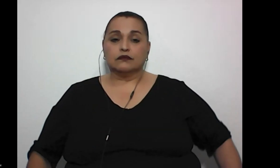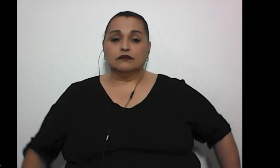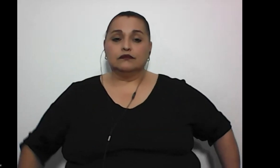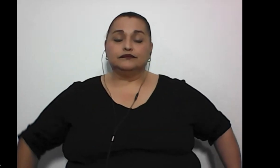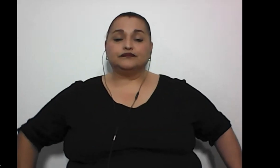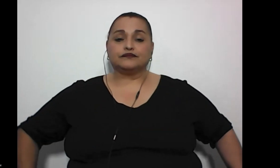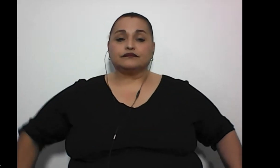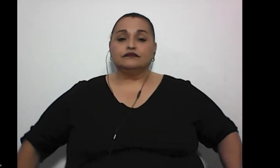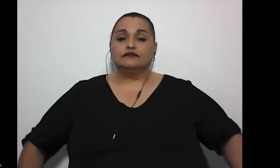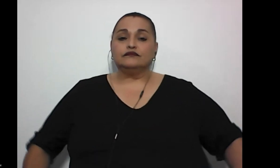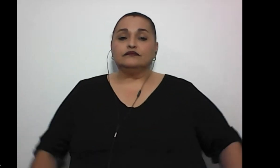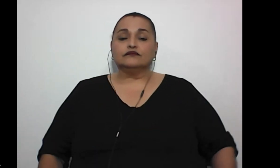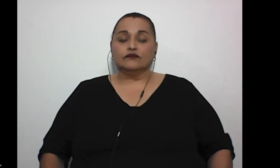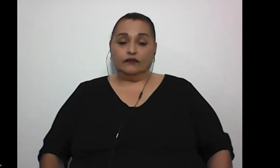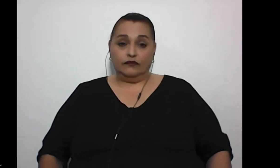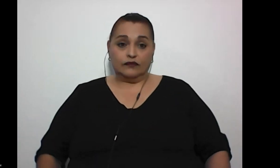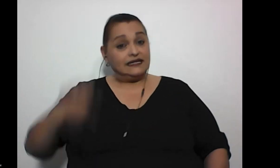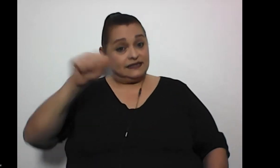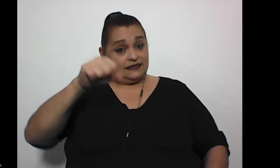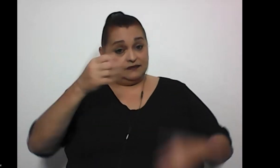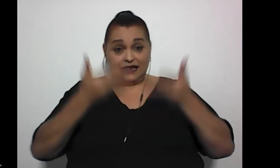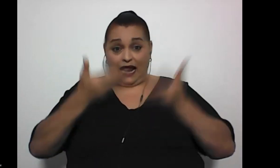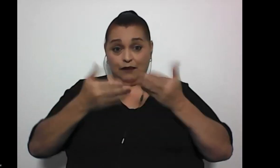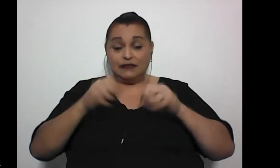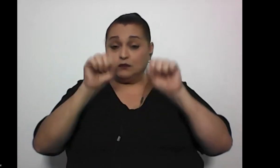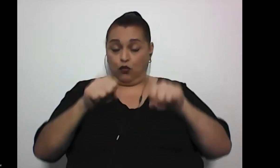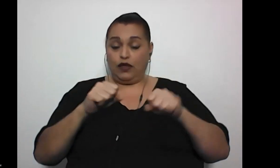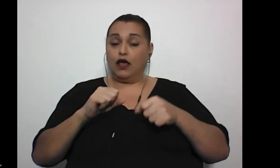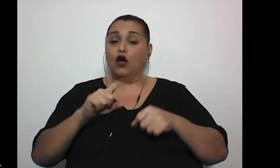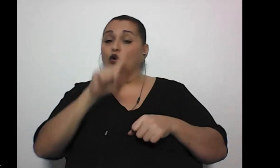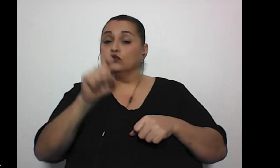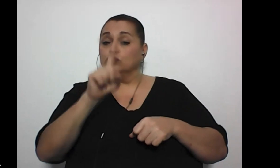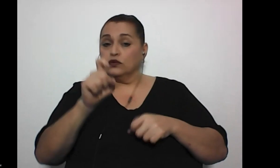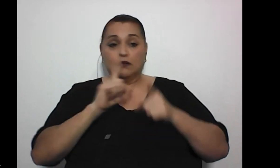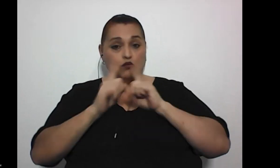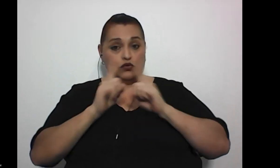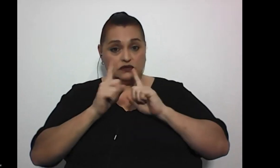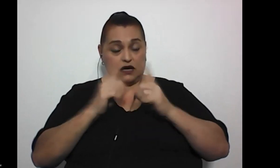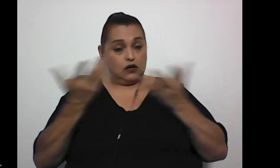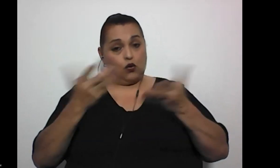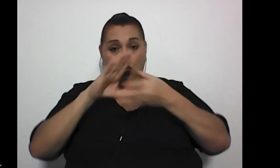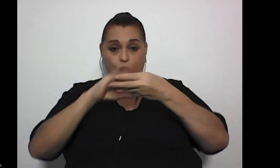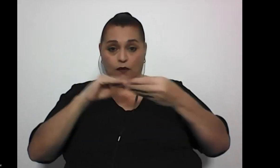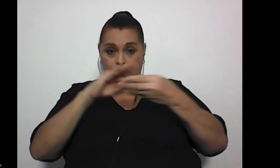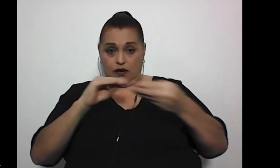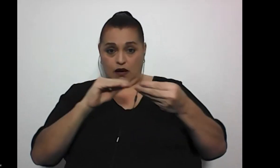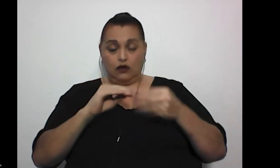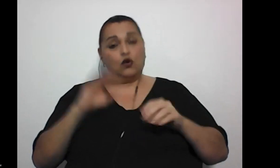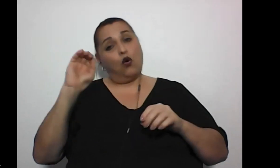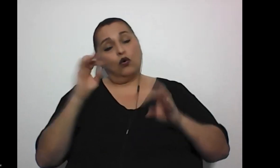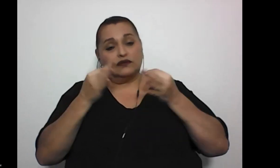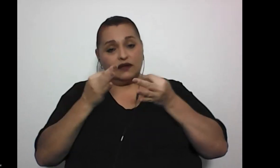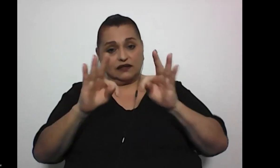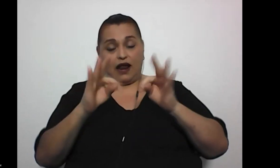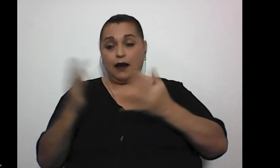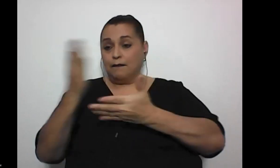y tal vez nos puedan hacer la consulta por el chat o el comentario o intentar en